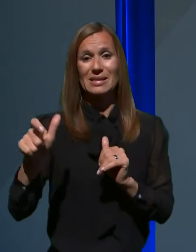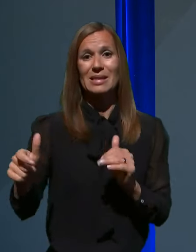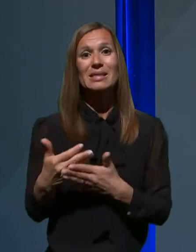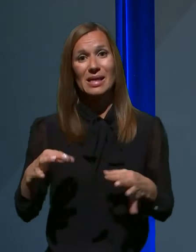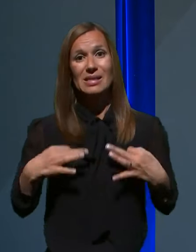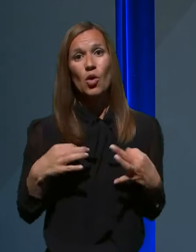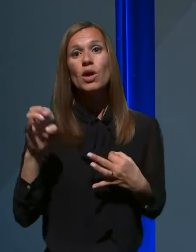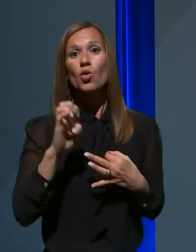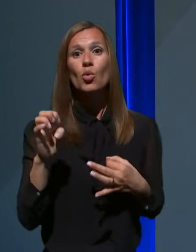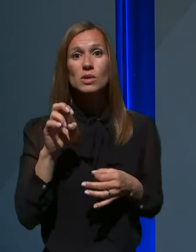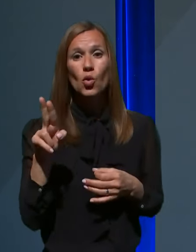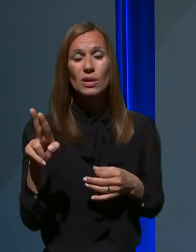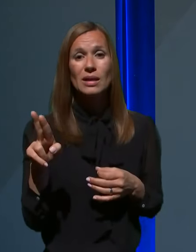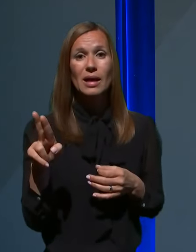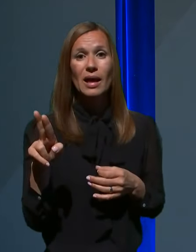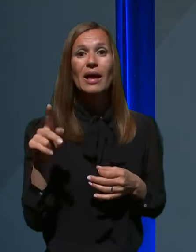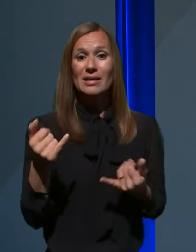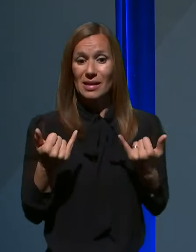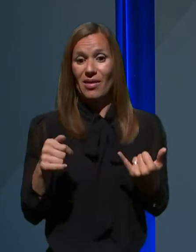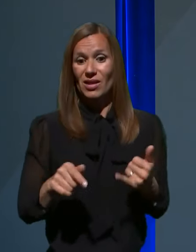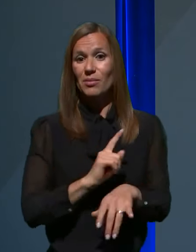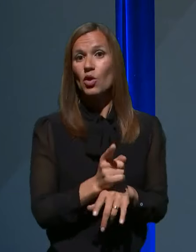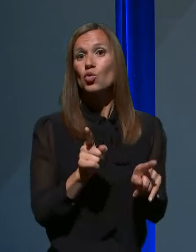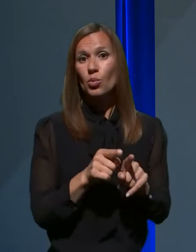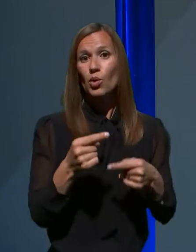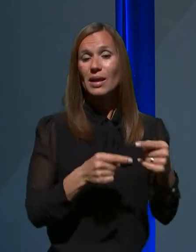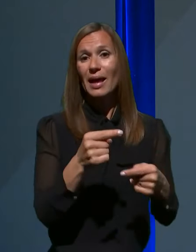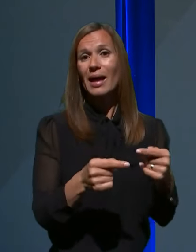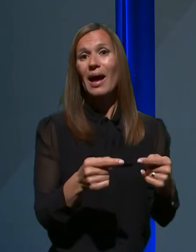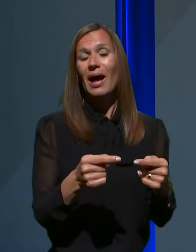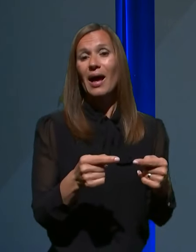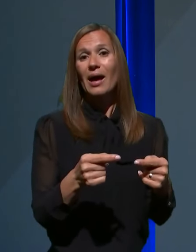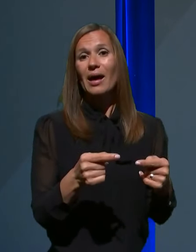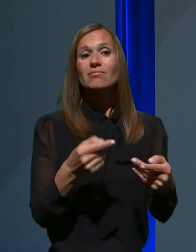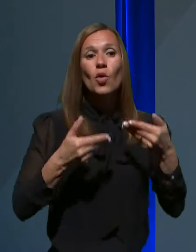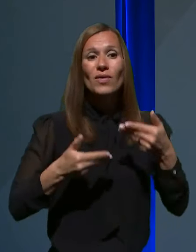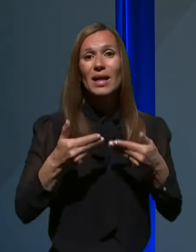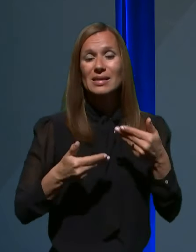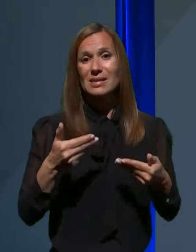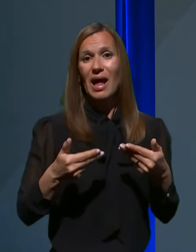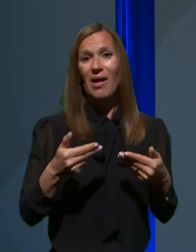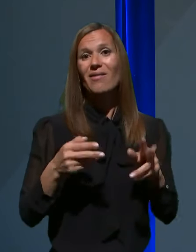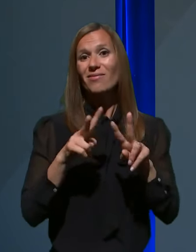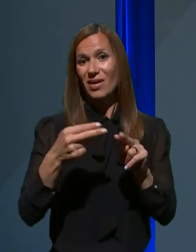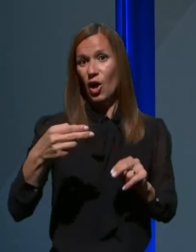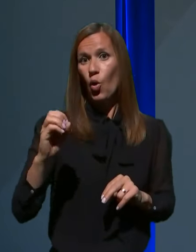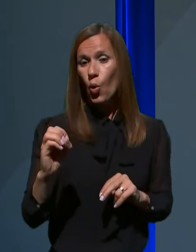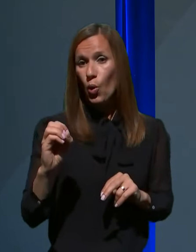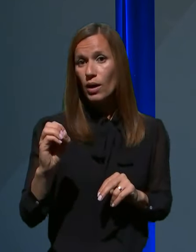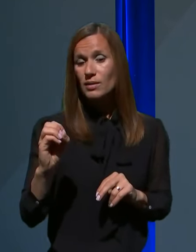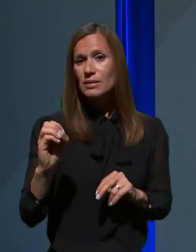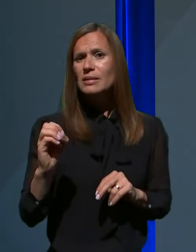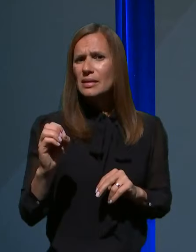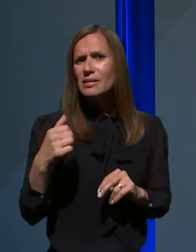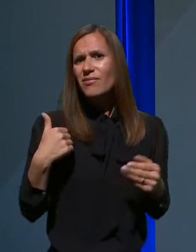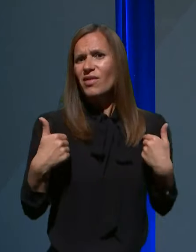unije in v tem trenutku poteka tudi konferenca z VHO-jem, pač prediskutirati